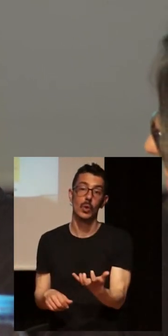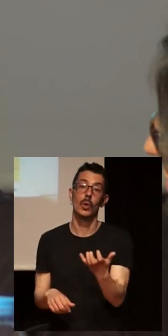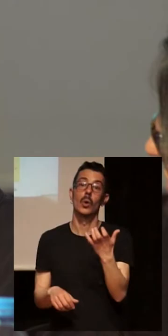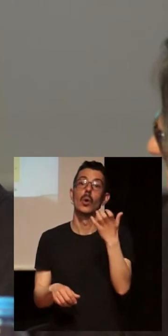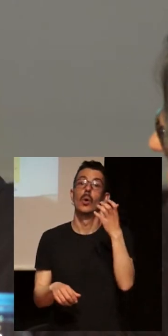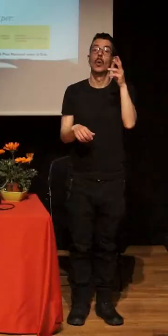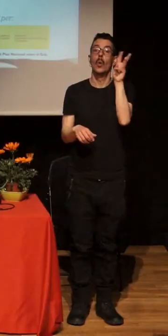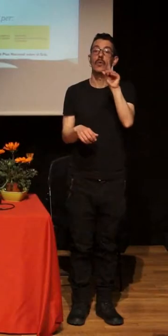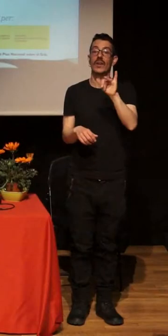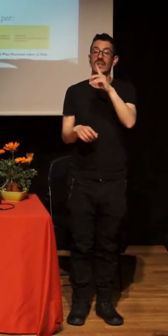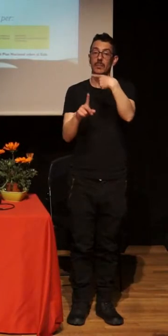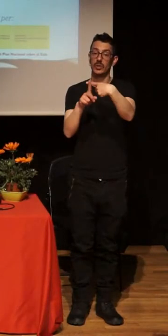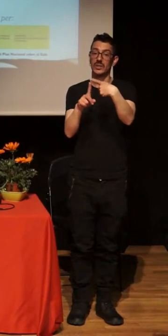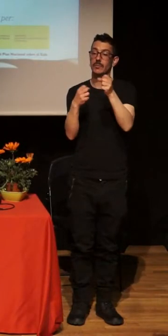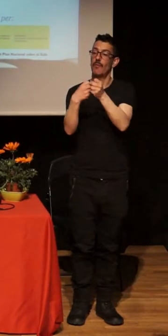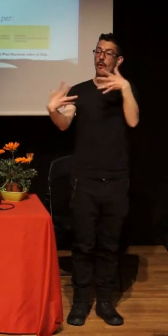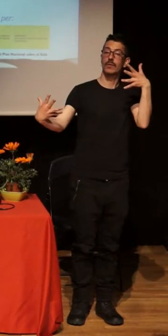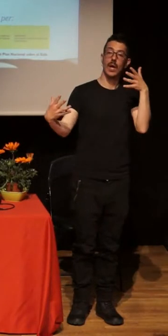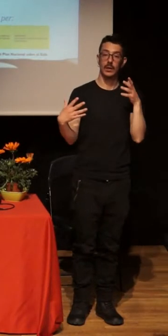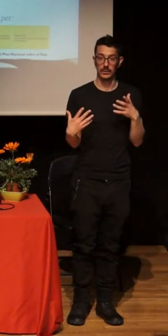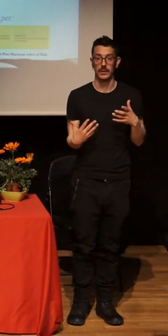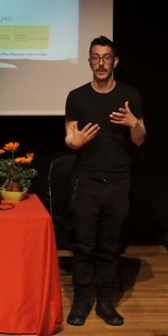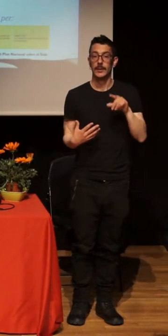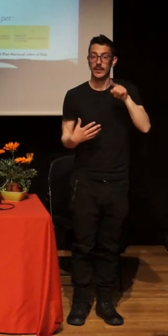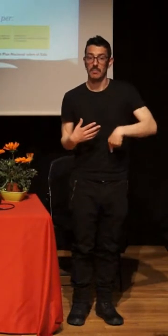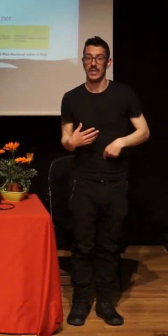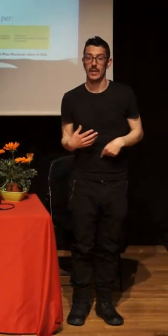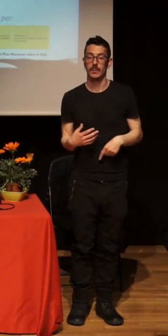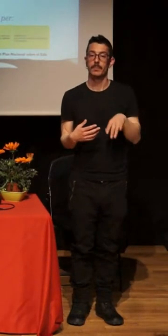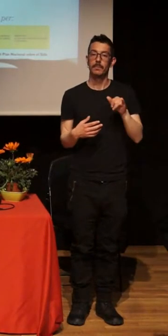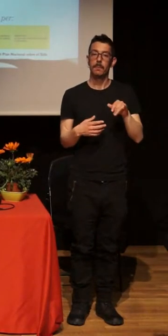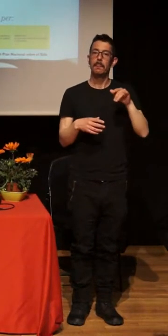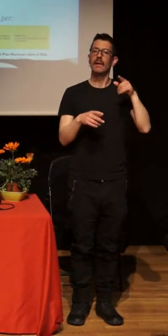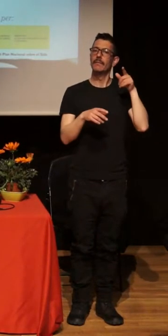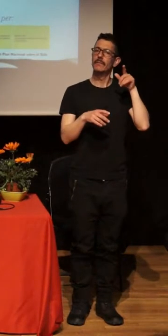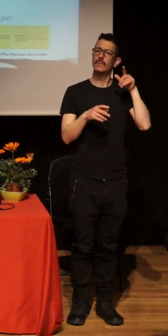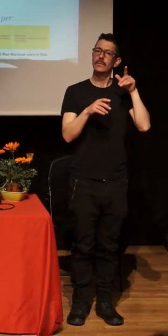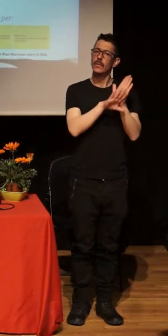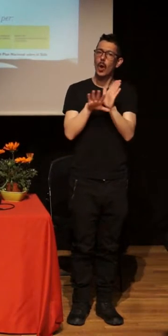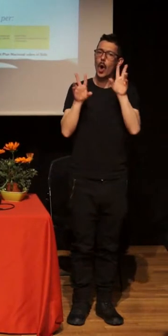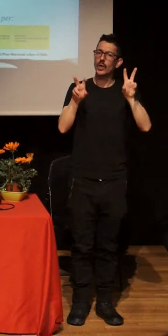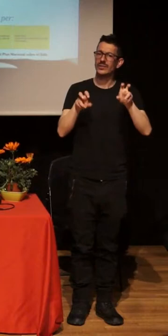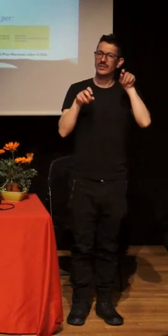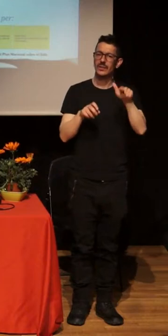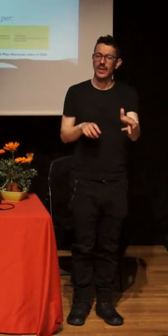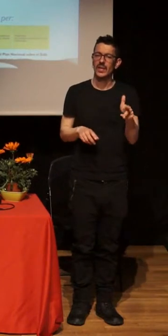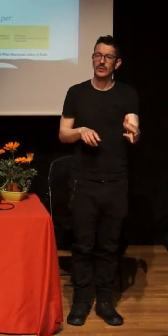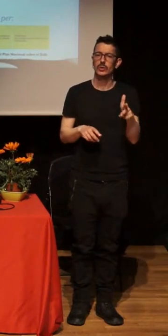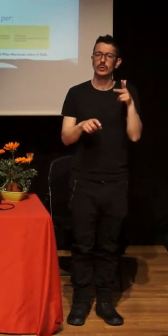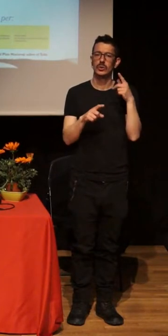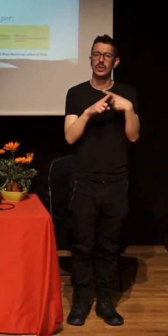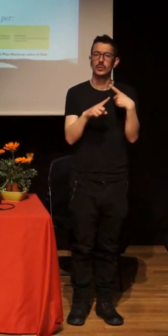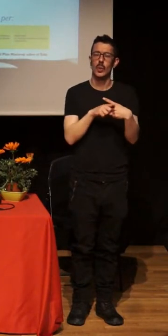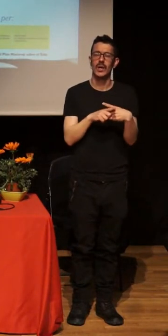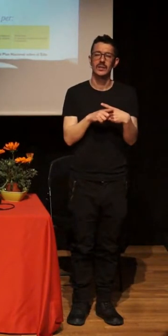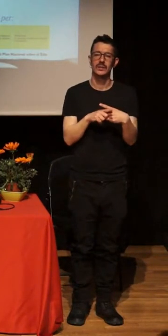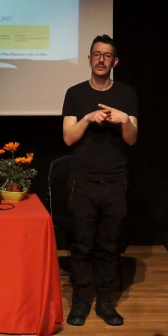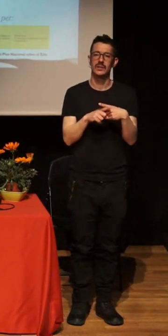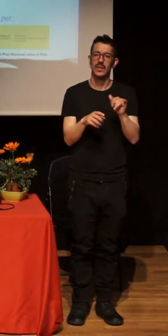El trabajo desde Derechos Sexuales y Reproductivos, y para mí fue un clic muy importante, sí que tomamos conciencia de